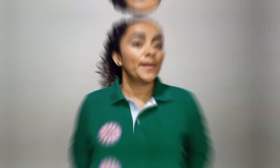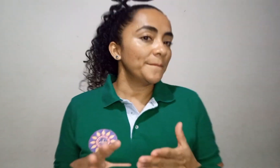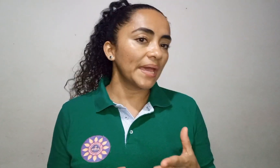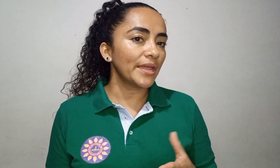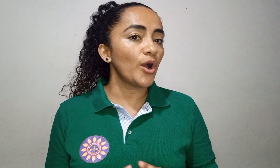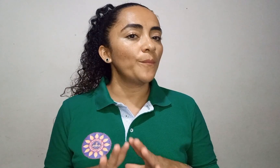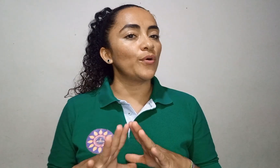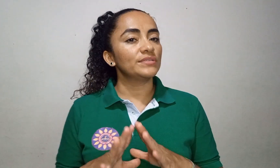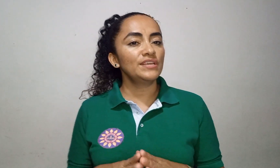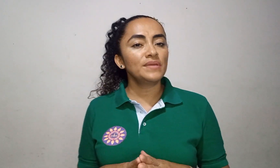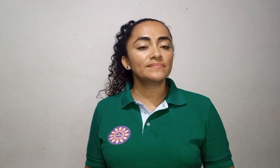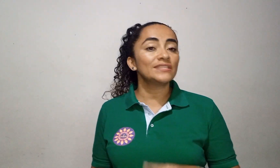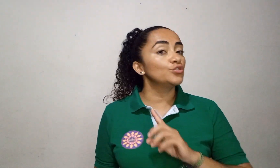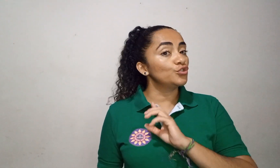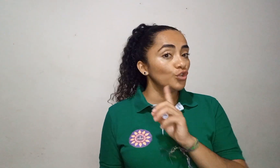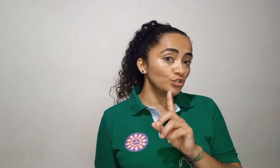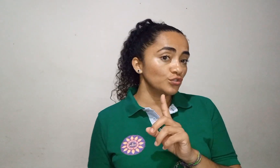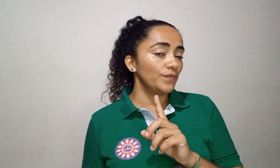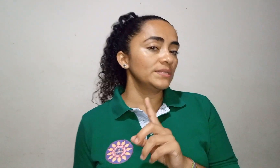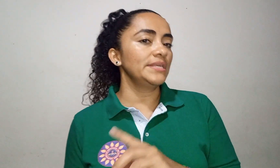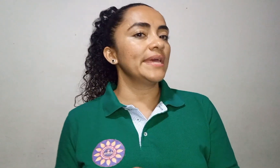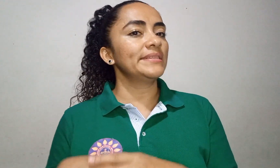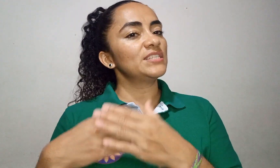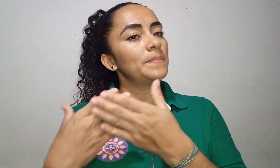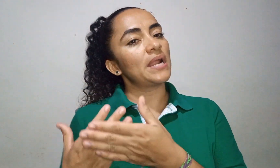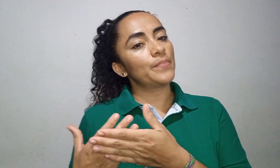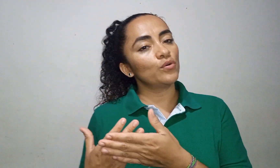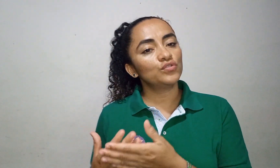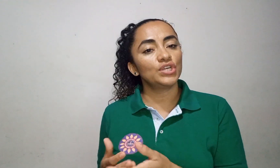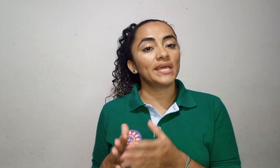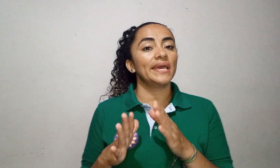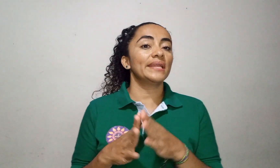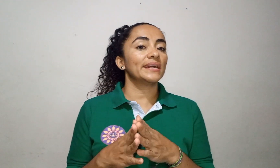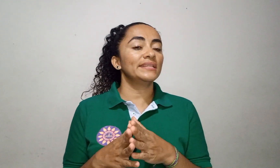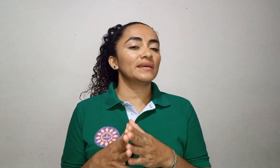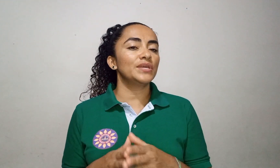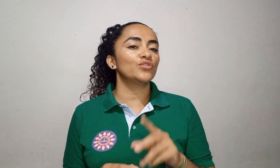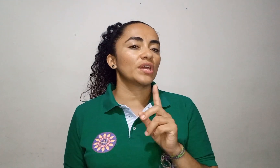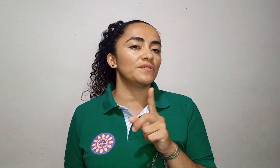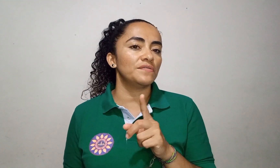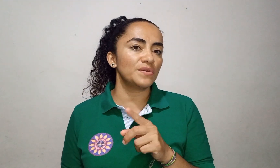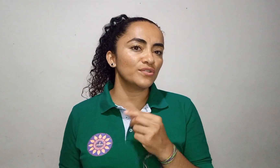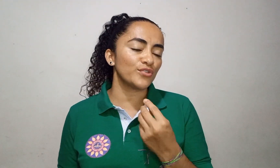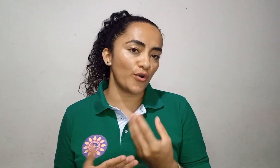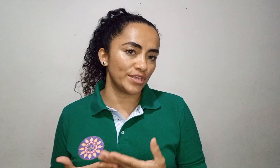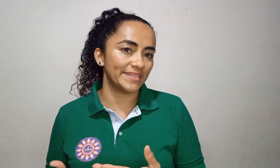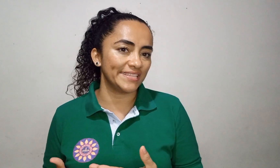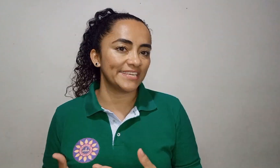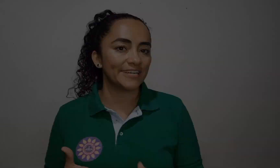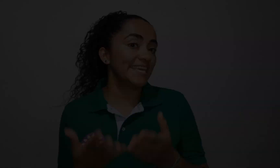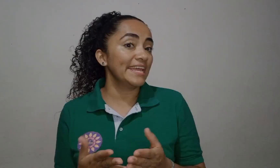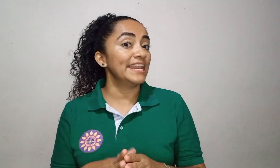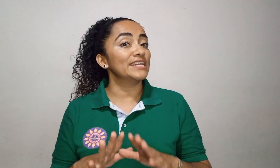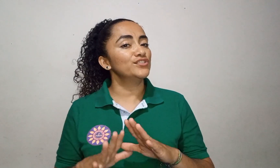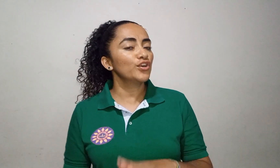pero por sí mismas no son suficientes para producir el calentamiento que vivimos hoy en día. Y en las no